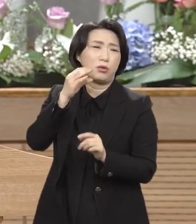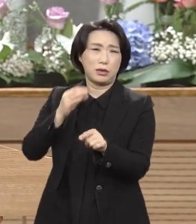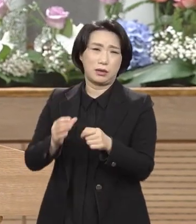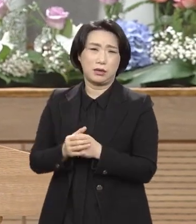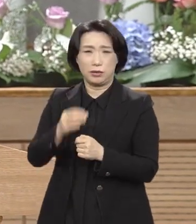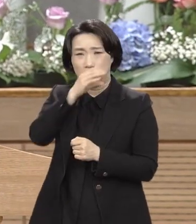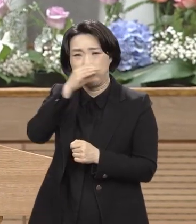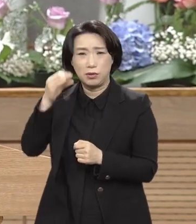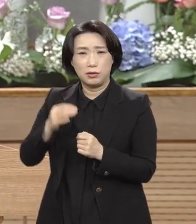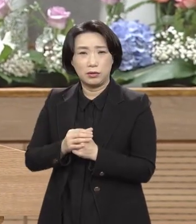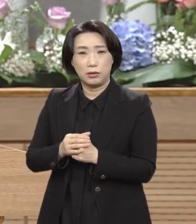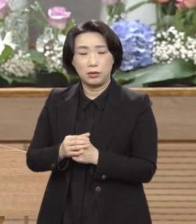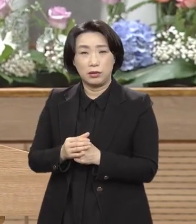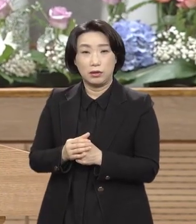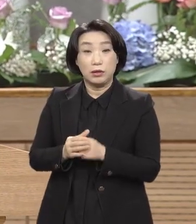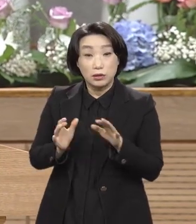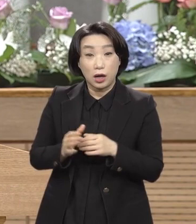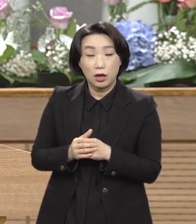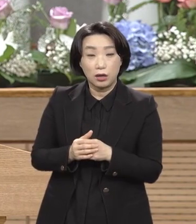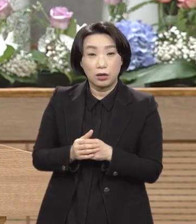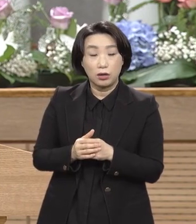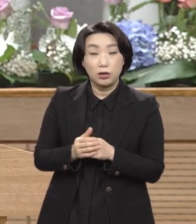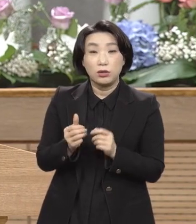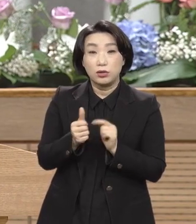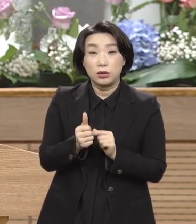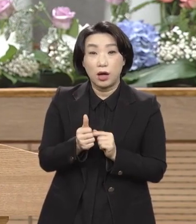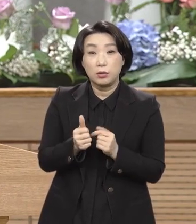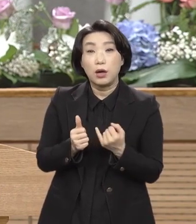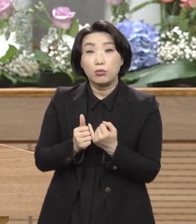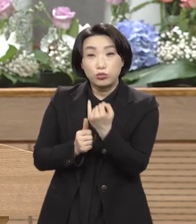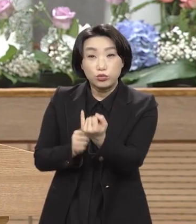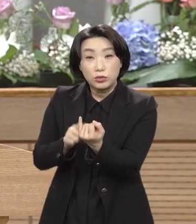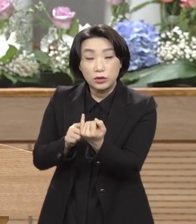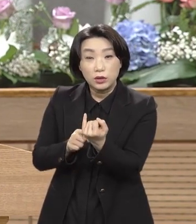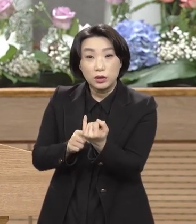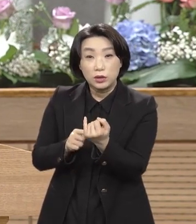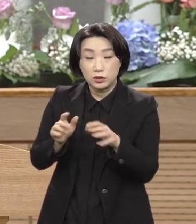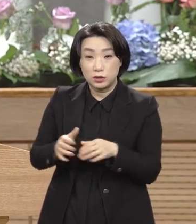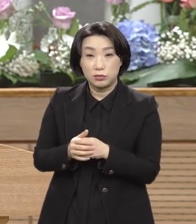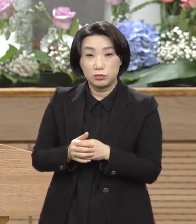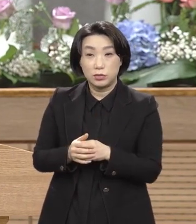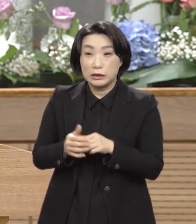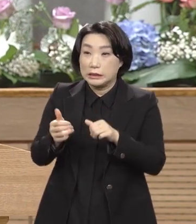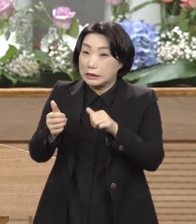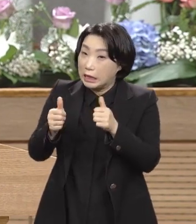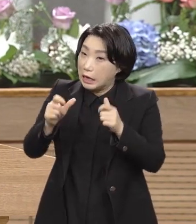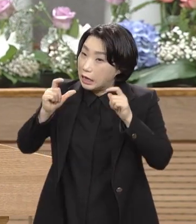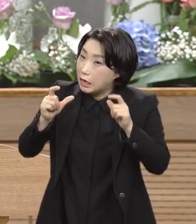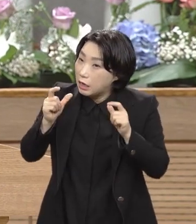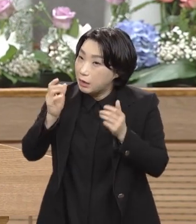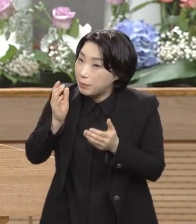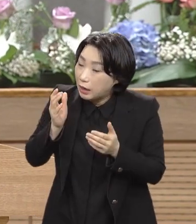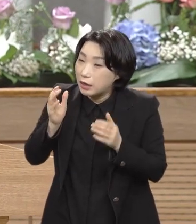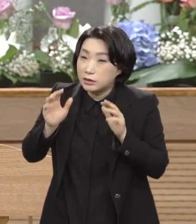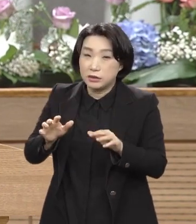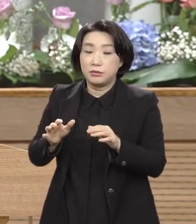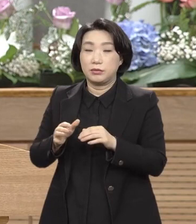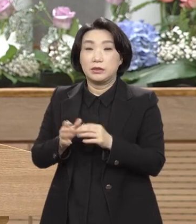빌라도의 부인이 지금 사형선거를 내리느냐 말하느냐 예수를 죽이느냐